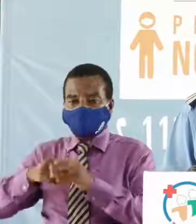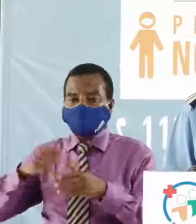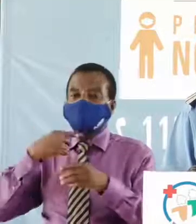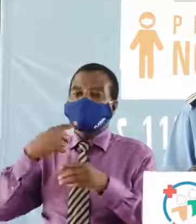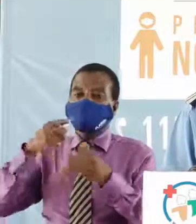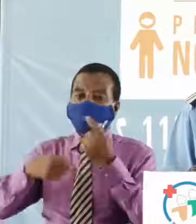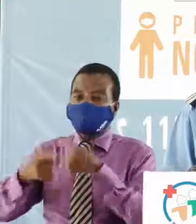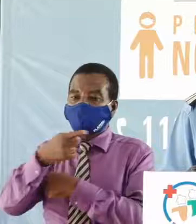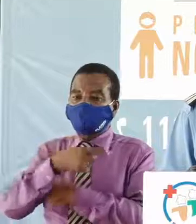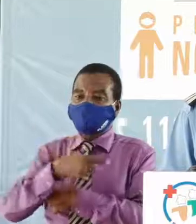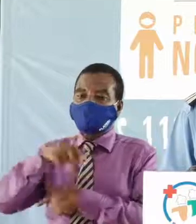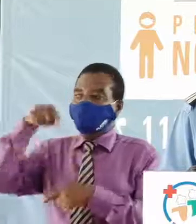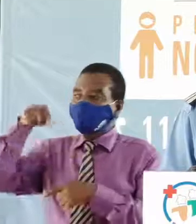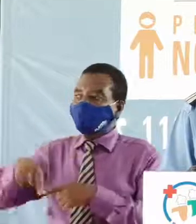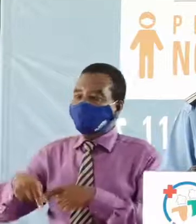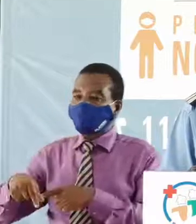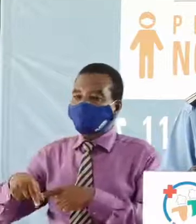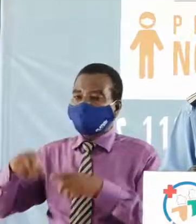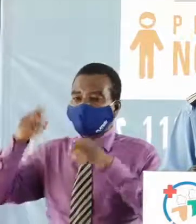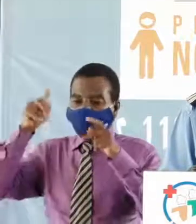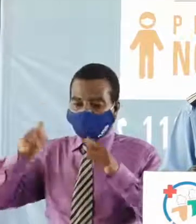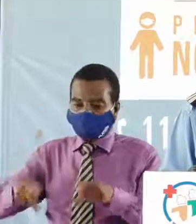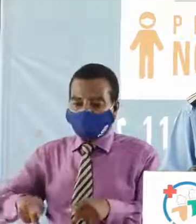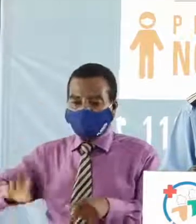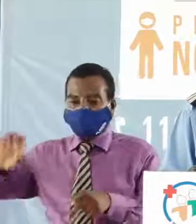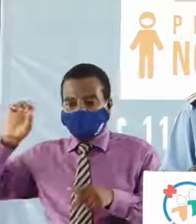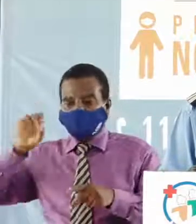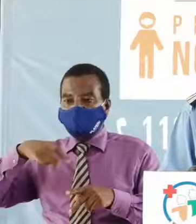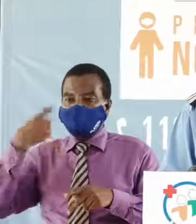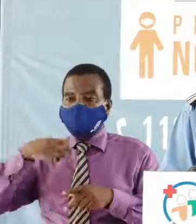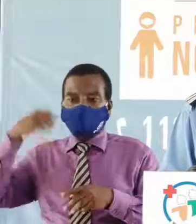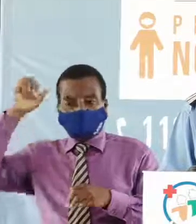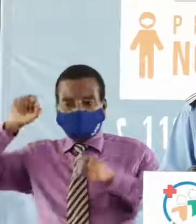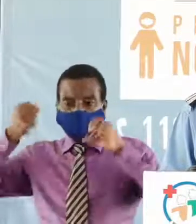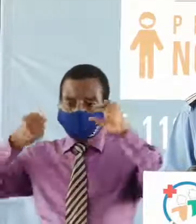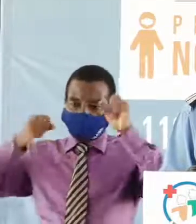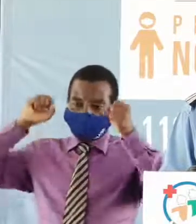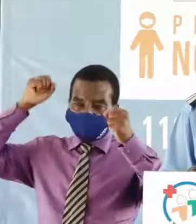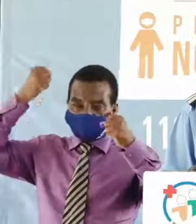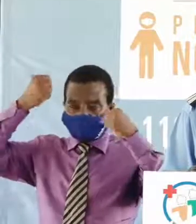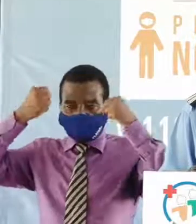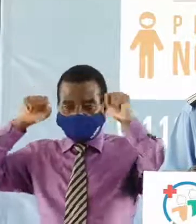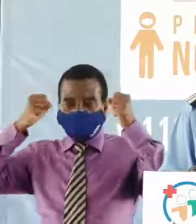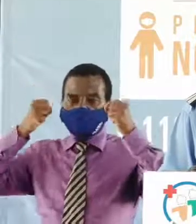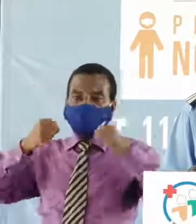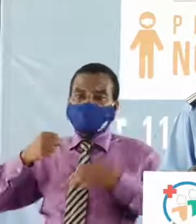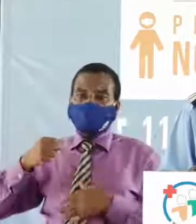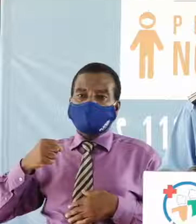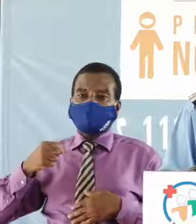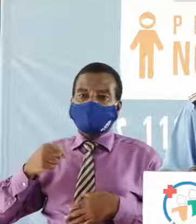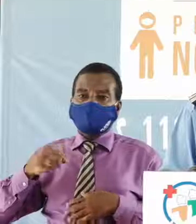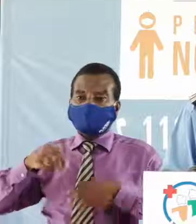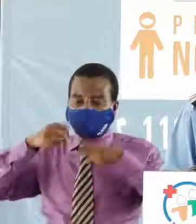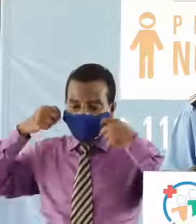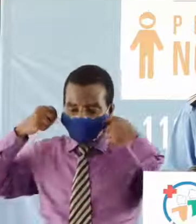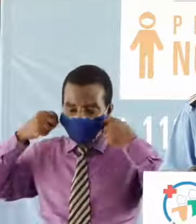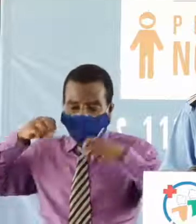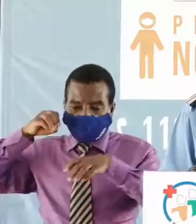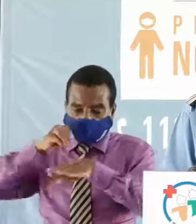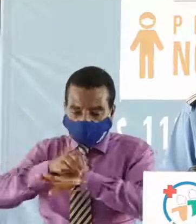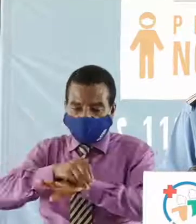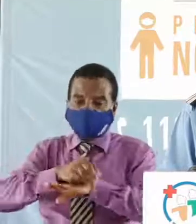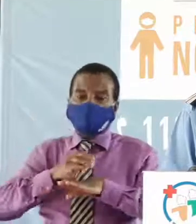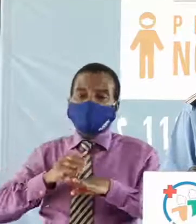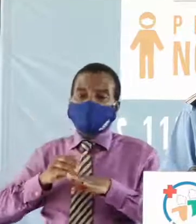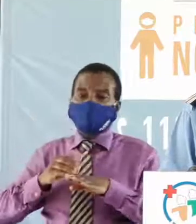jour que les contrevenants aux mesures et principes réglementaires de port obligatoire de masques